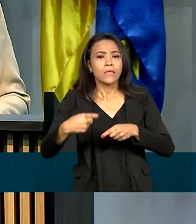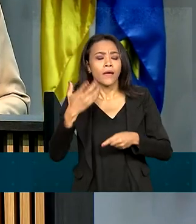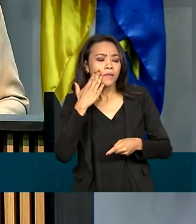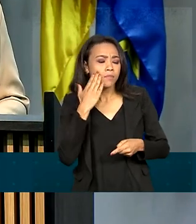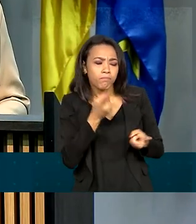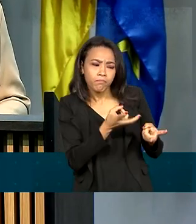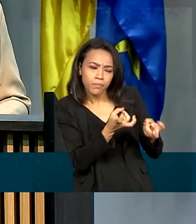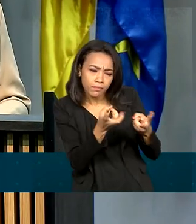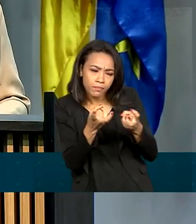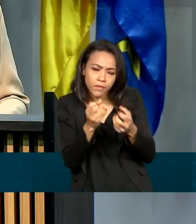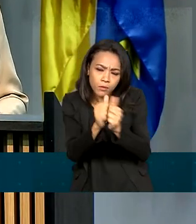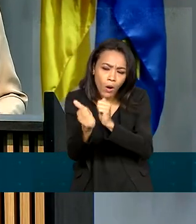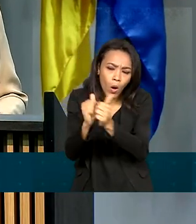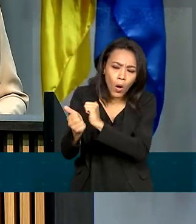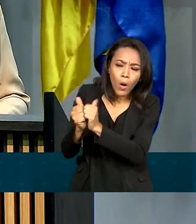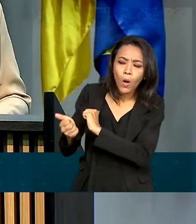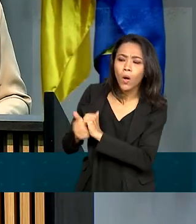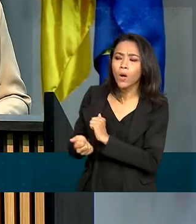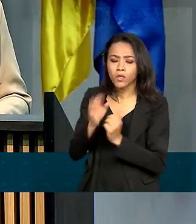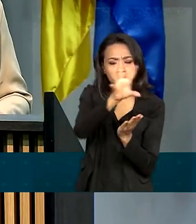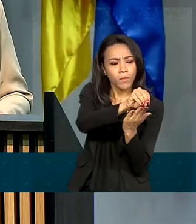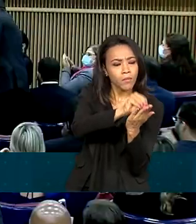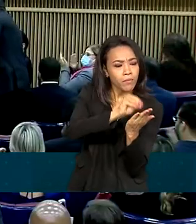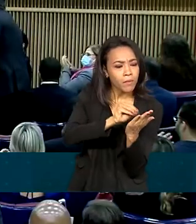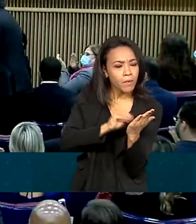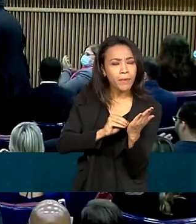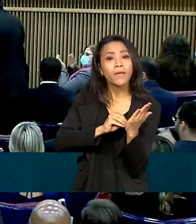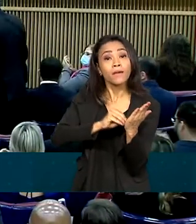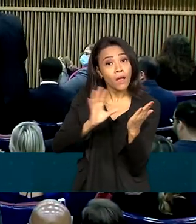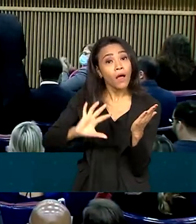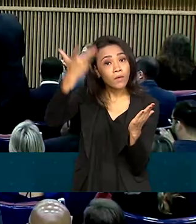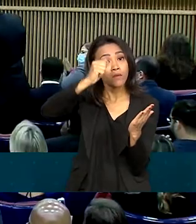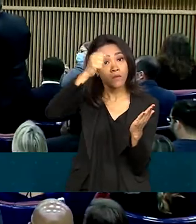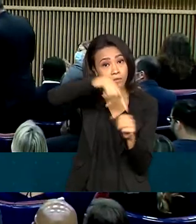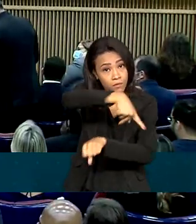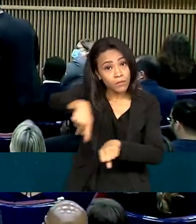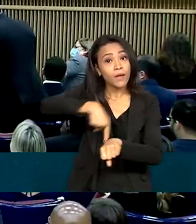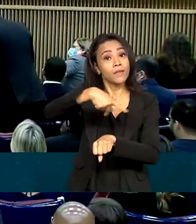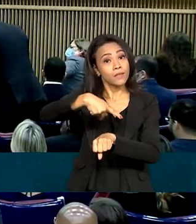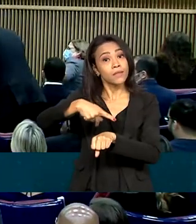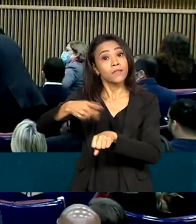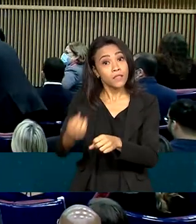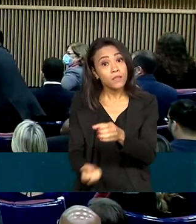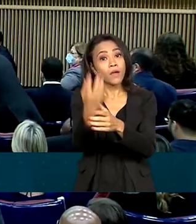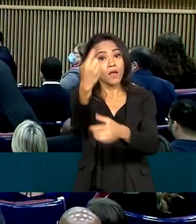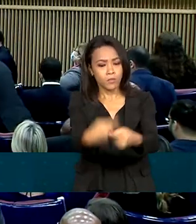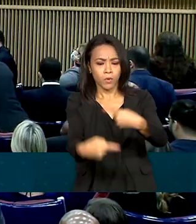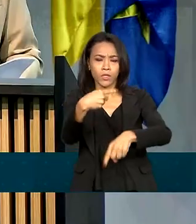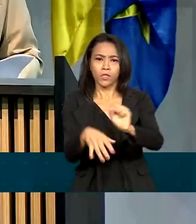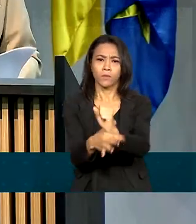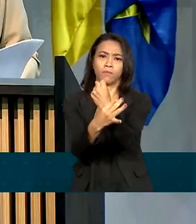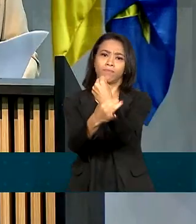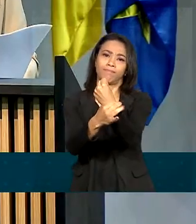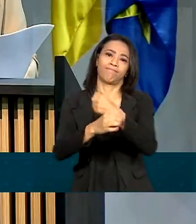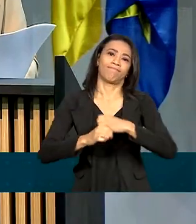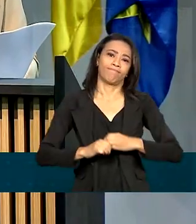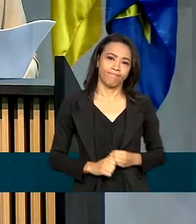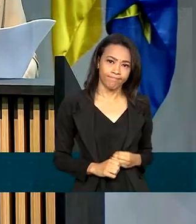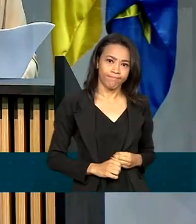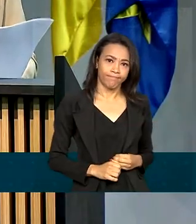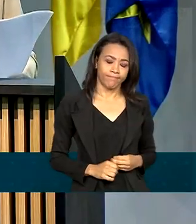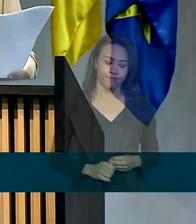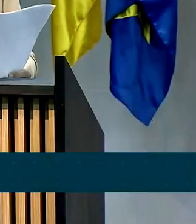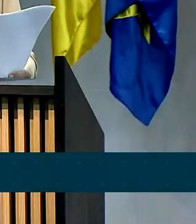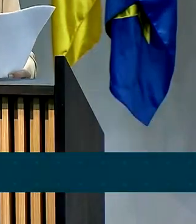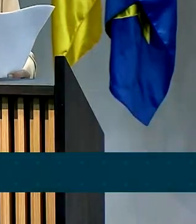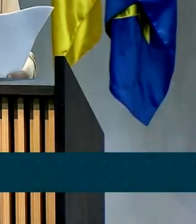esporte que estão sendo desenvolvidas no país e, a partir disso, consolidar as políticas públicas. Para construir essa rede